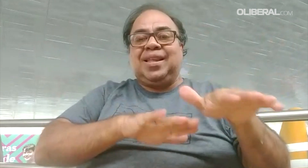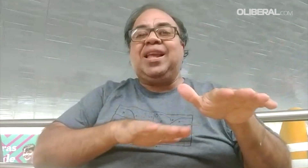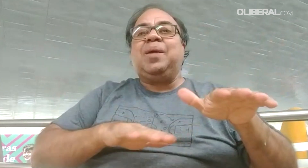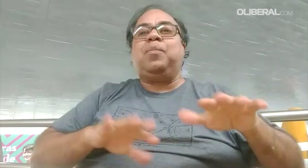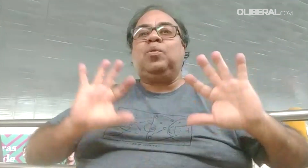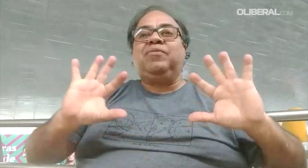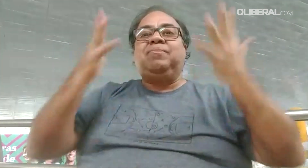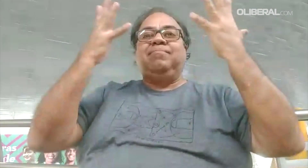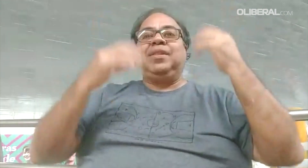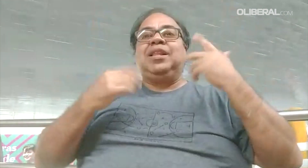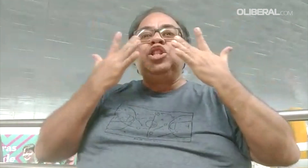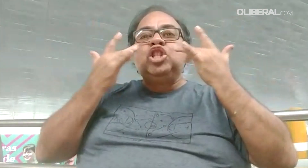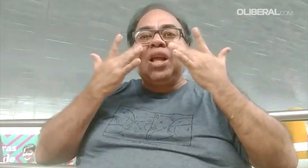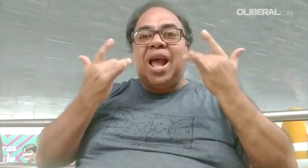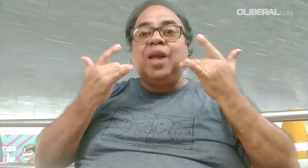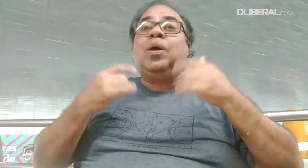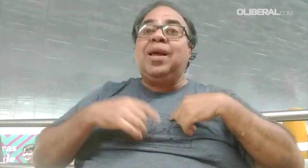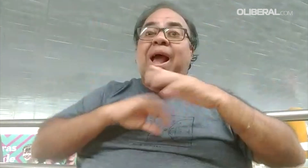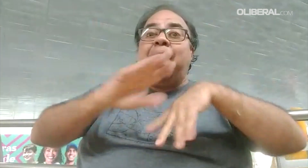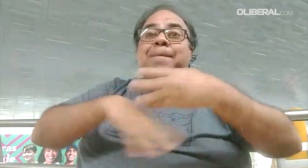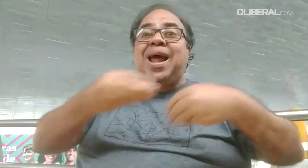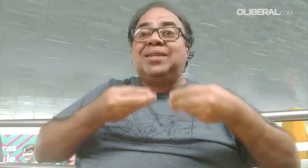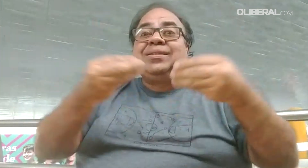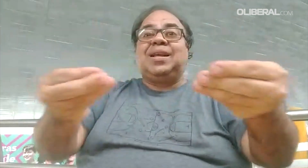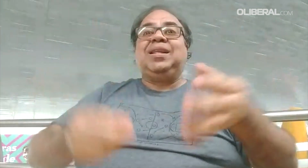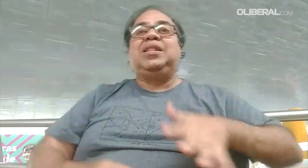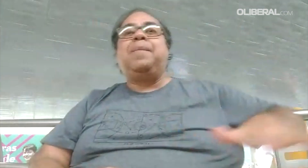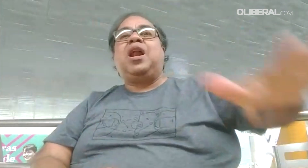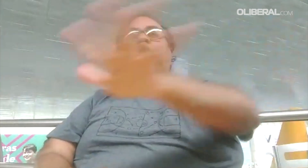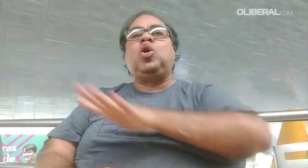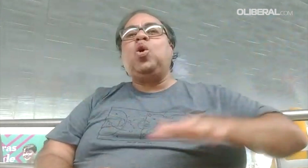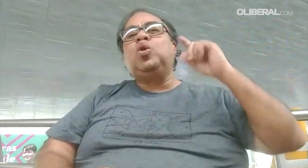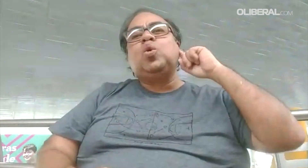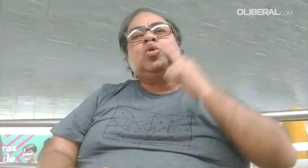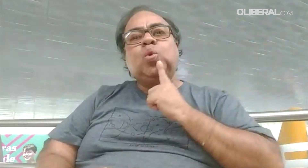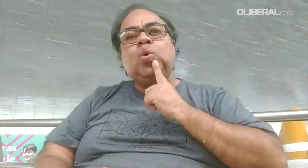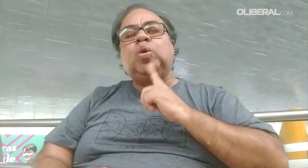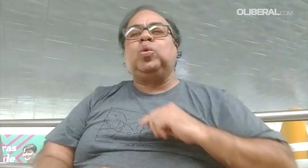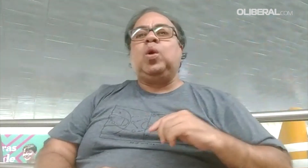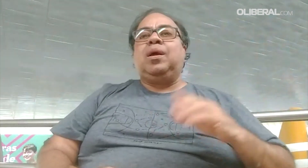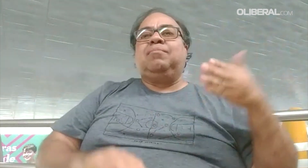esse momento de eles estarem participando para comemorar. É um presente que eu estou dando para os surdos nesse dia.